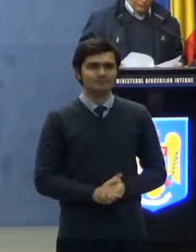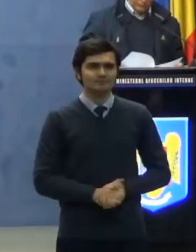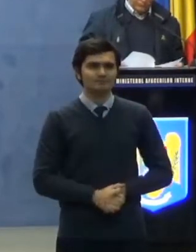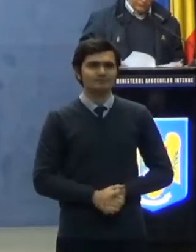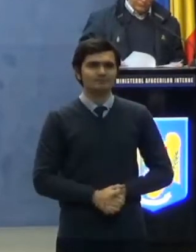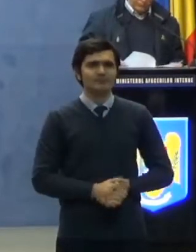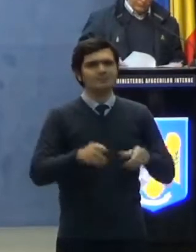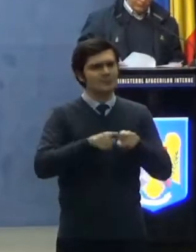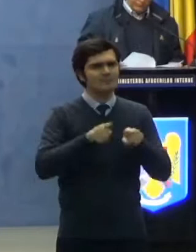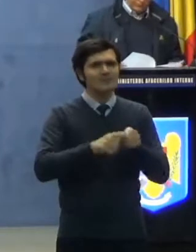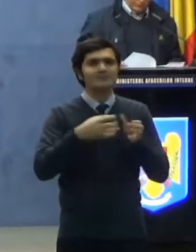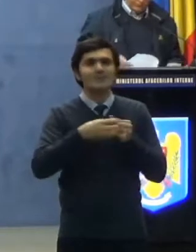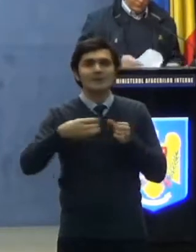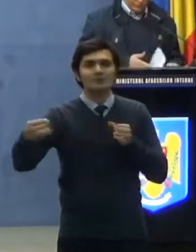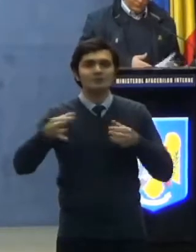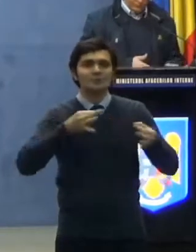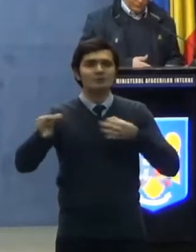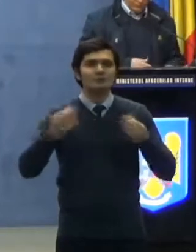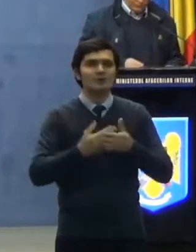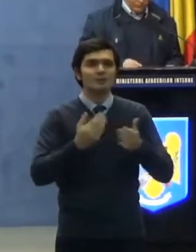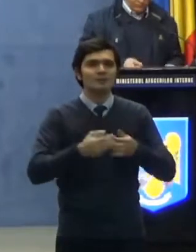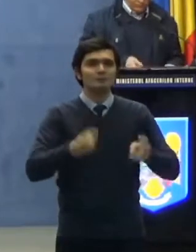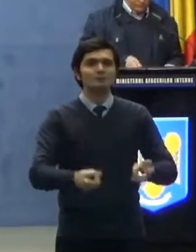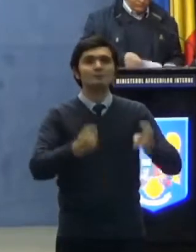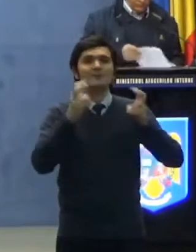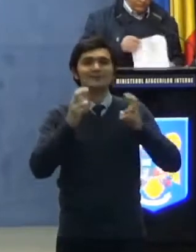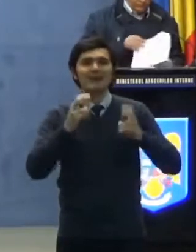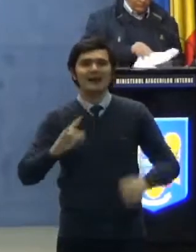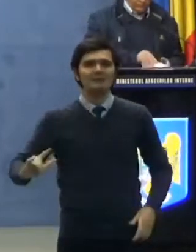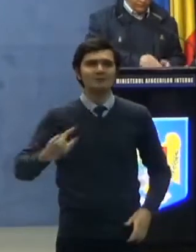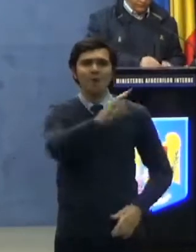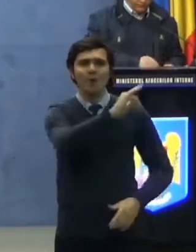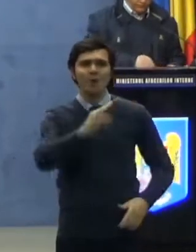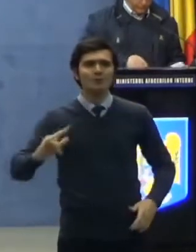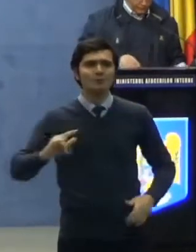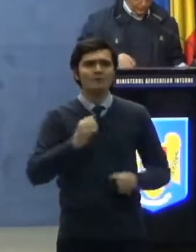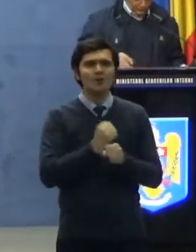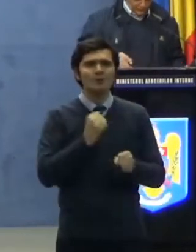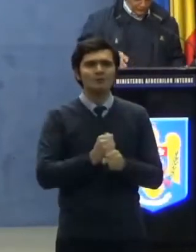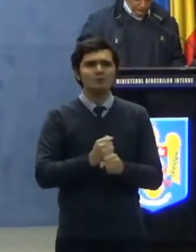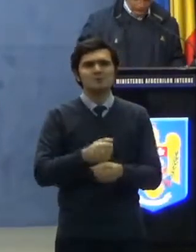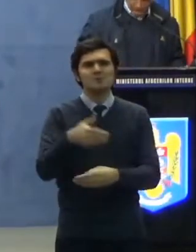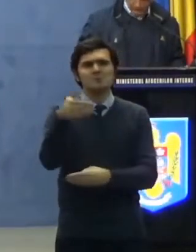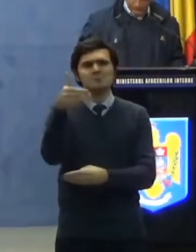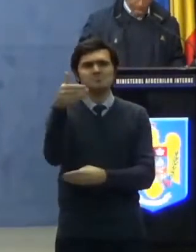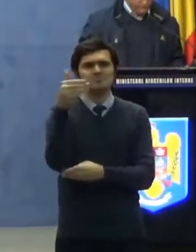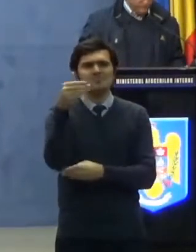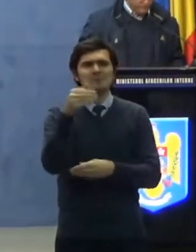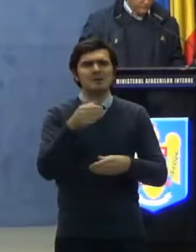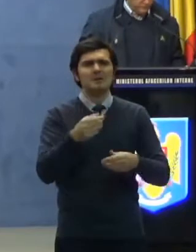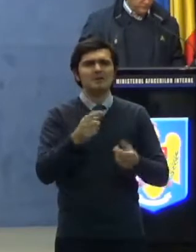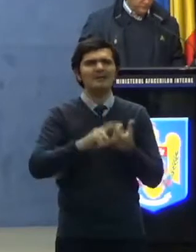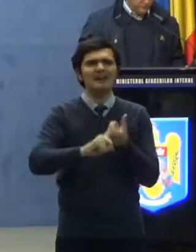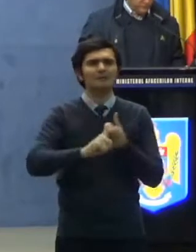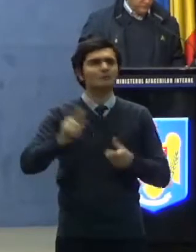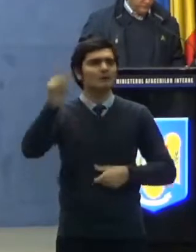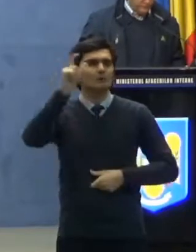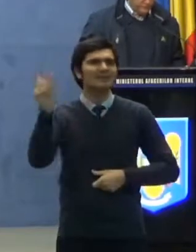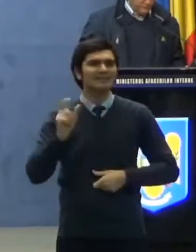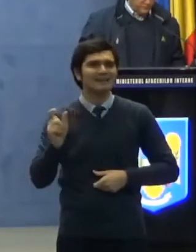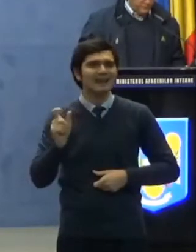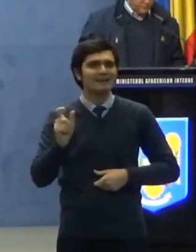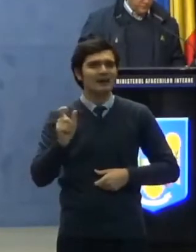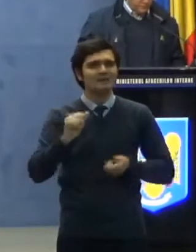Se prelungește măsura suspendării zborurilor efectuate de operatorii economici aerieni spre Italia și din